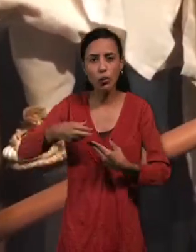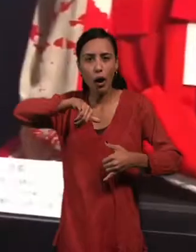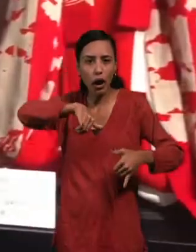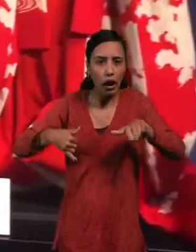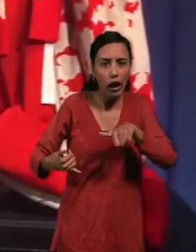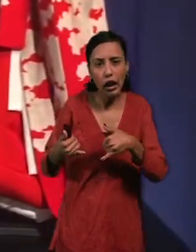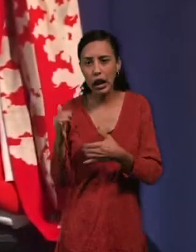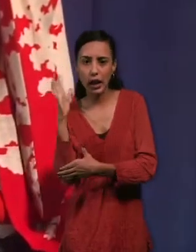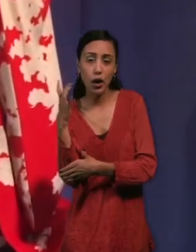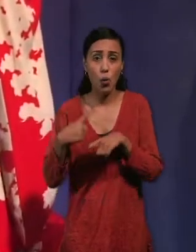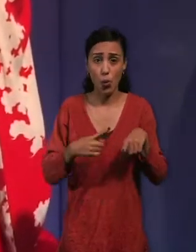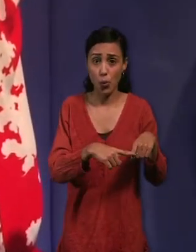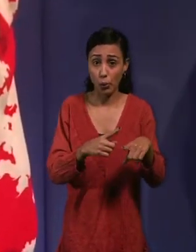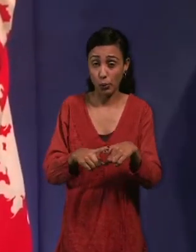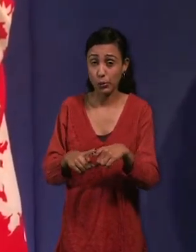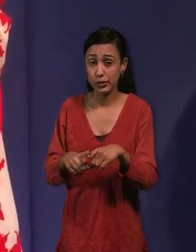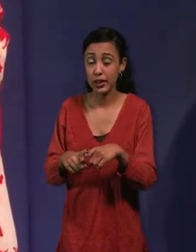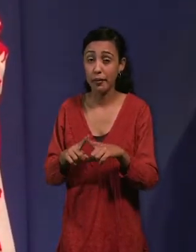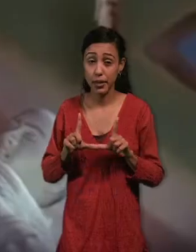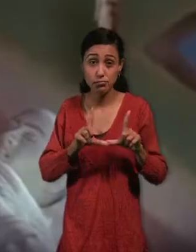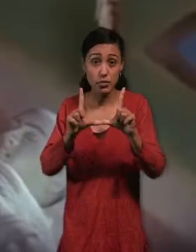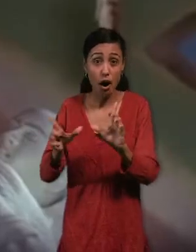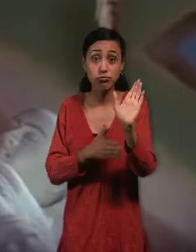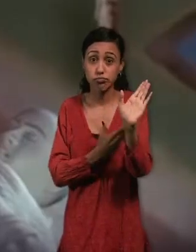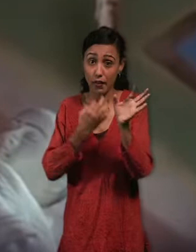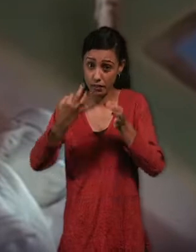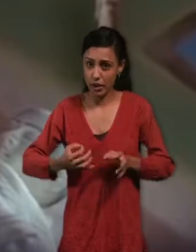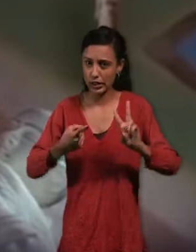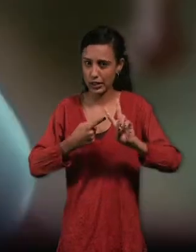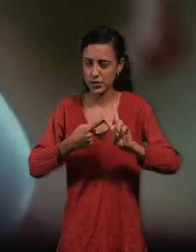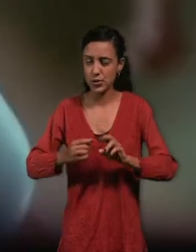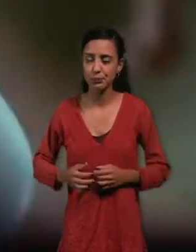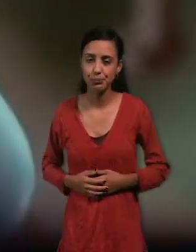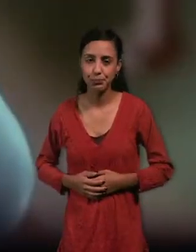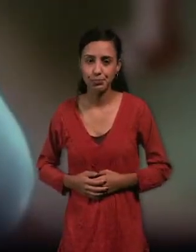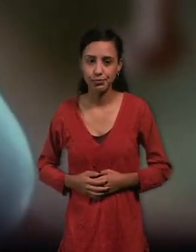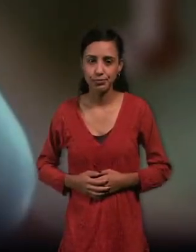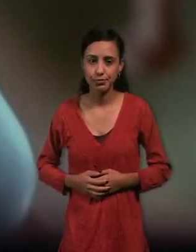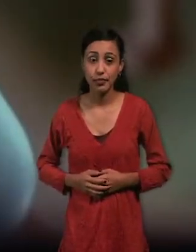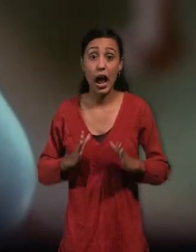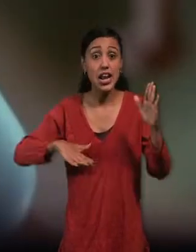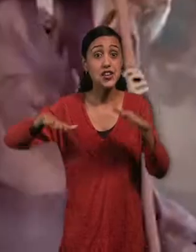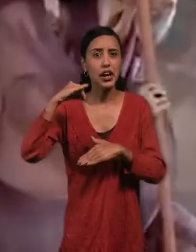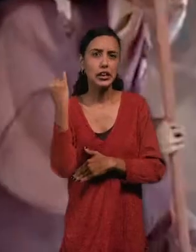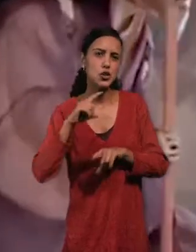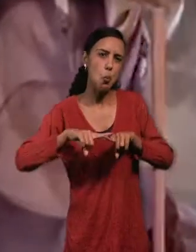para series de imagen real en la TV. Su éxito internacional, en cambio, lo logra con sus